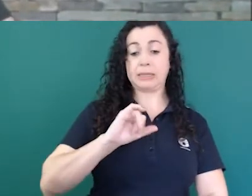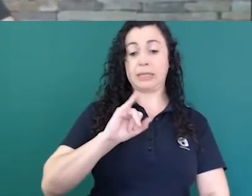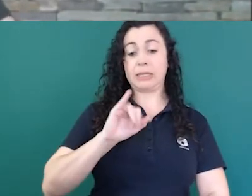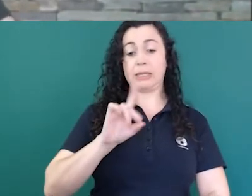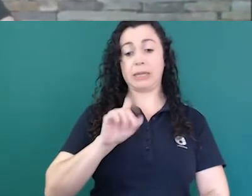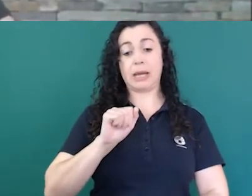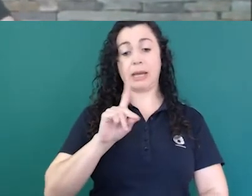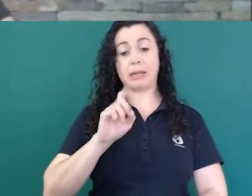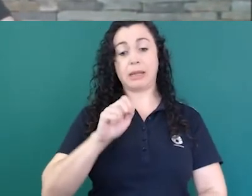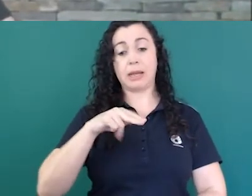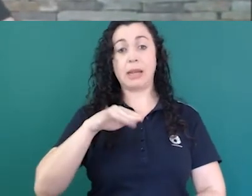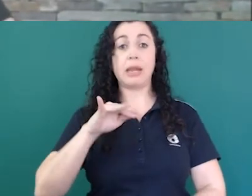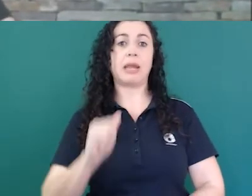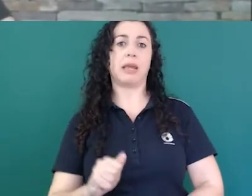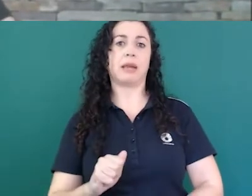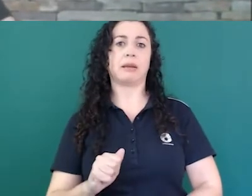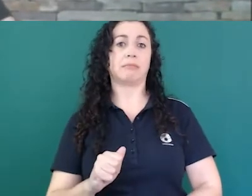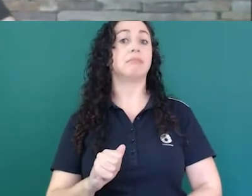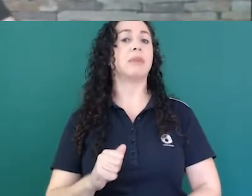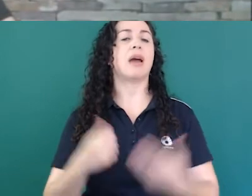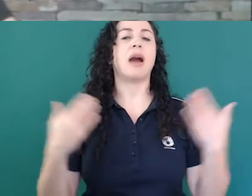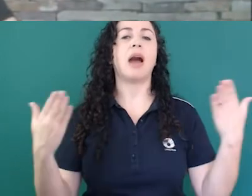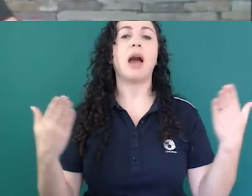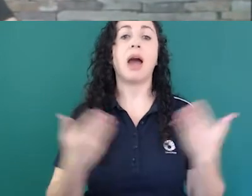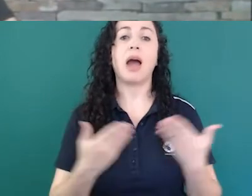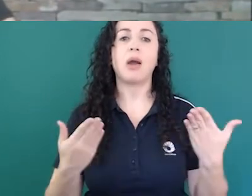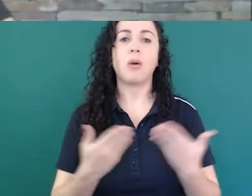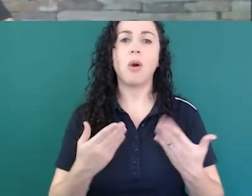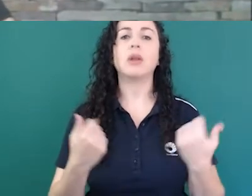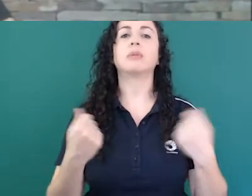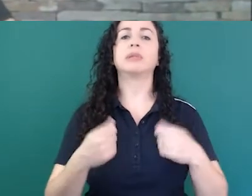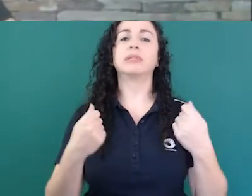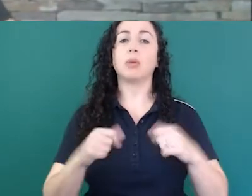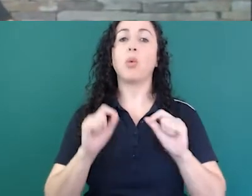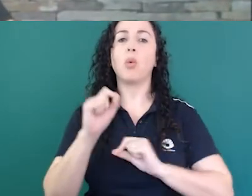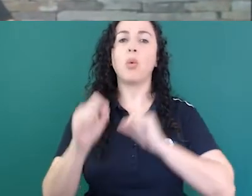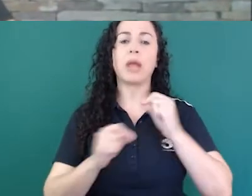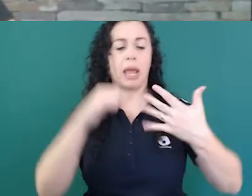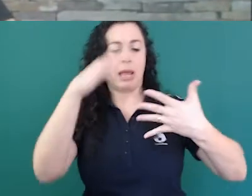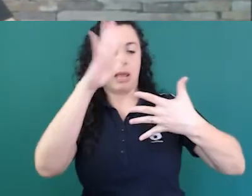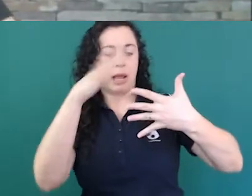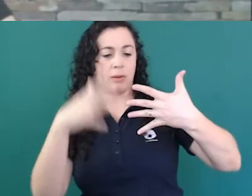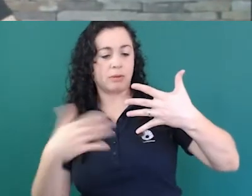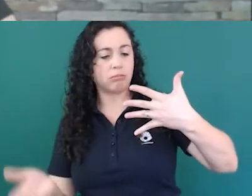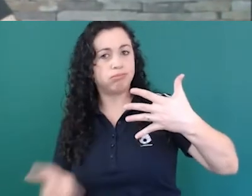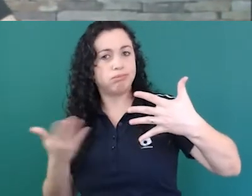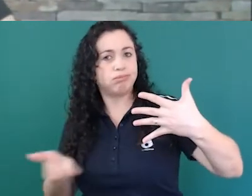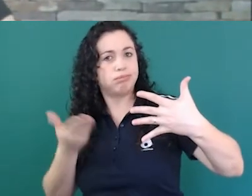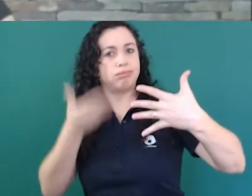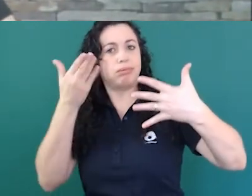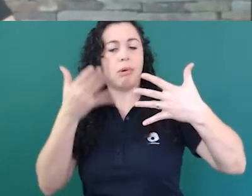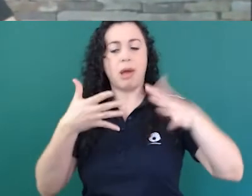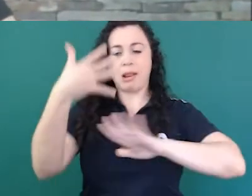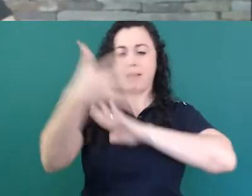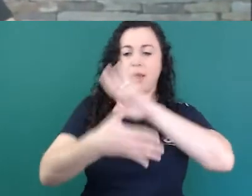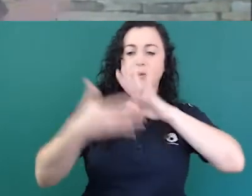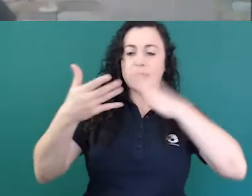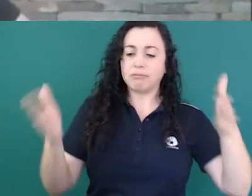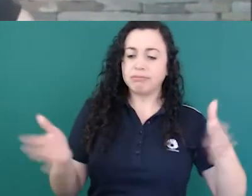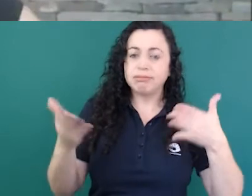privilegiar a língua de sinais para os surdos porque agora ele tem o direito de usar essa língua desde